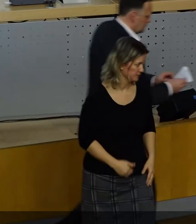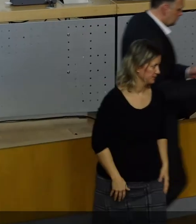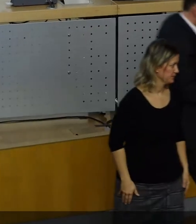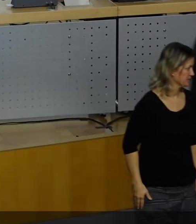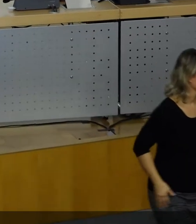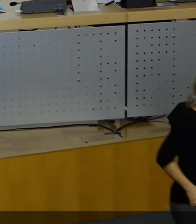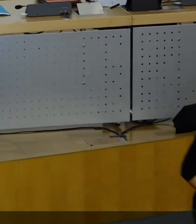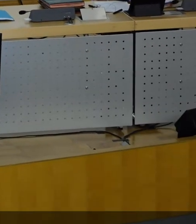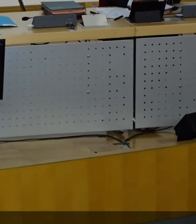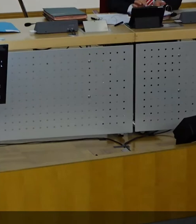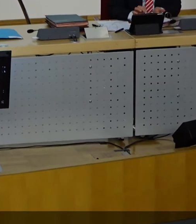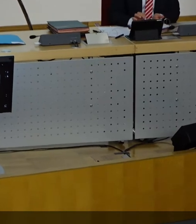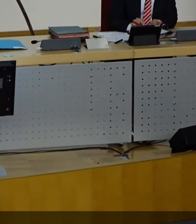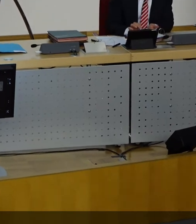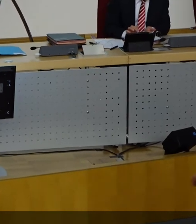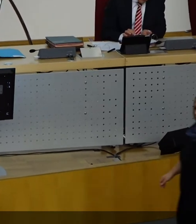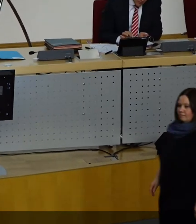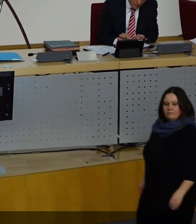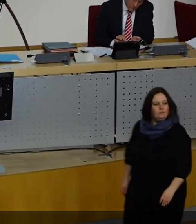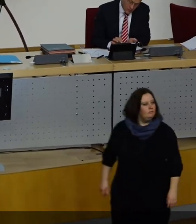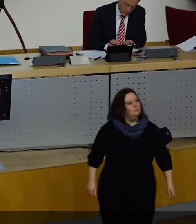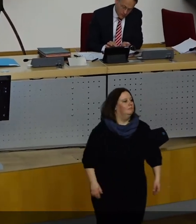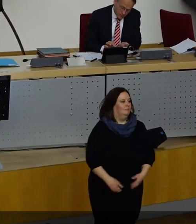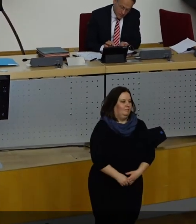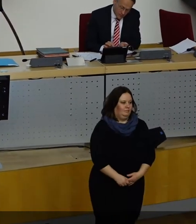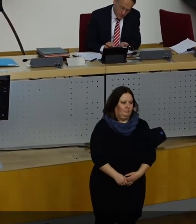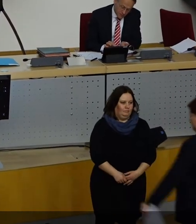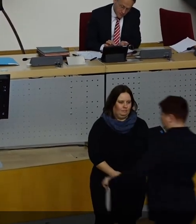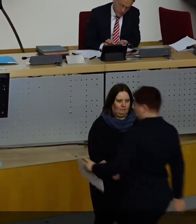Wird SPD das Wort gewünscht? Dann Frau Pohwiese, bitteschön.